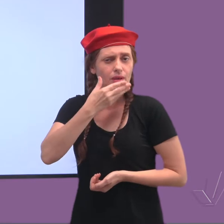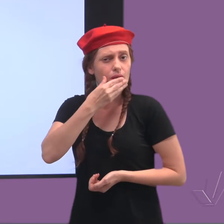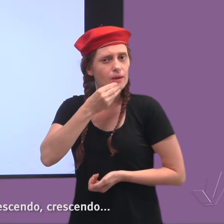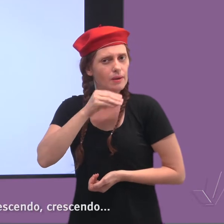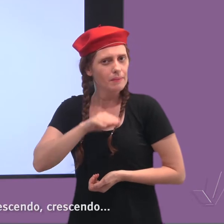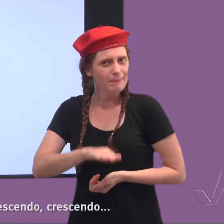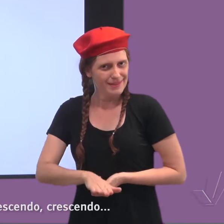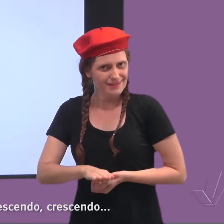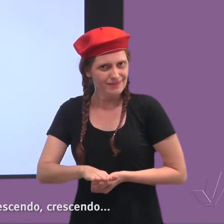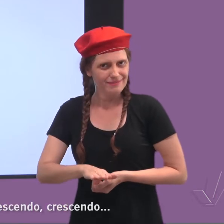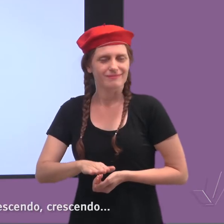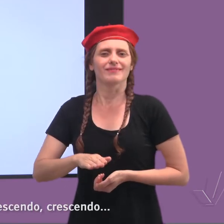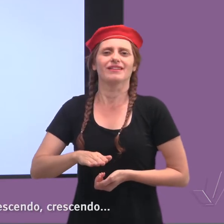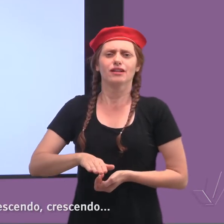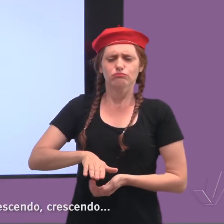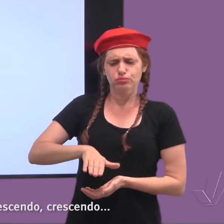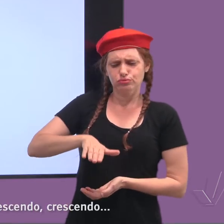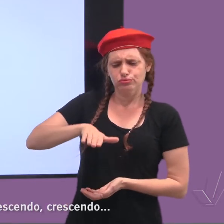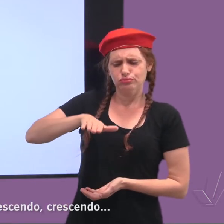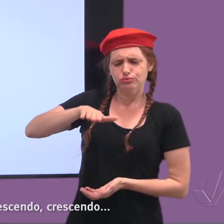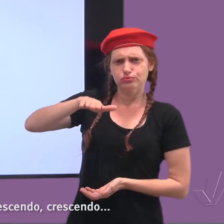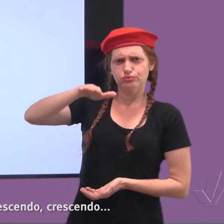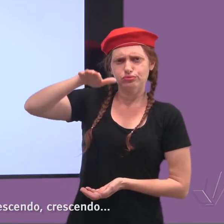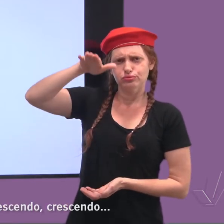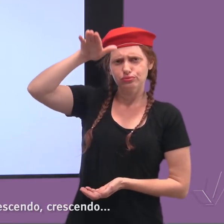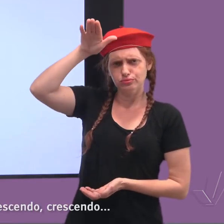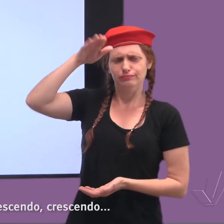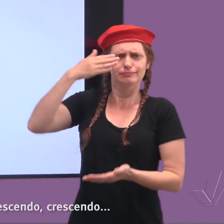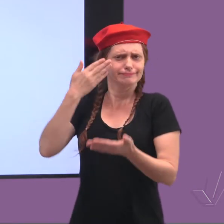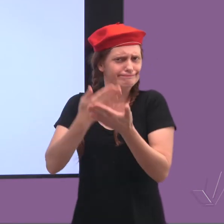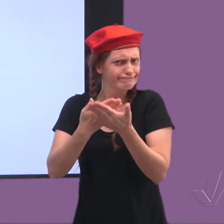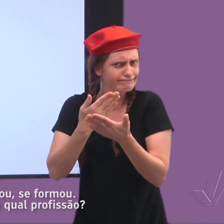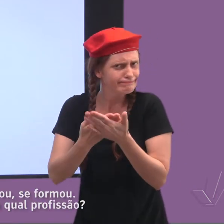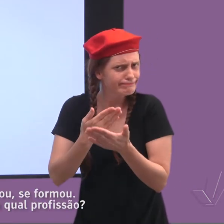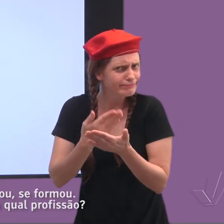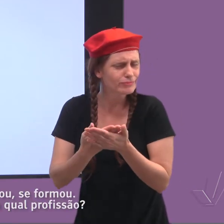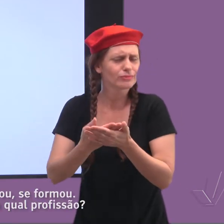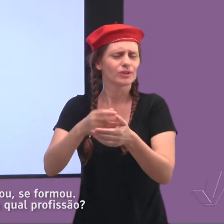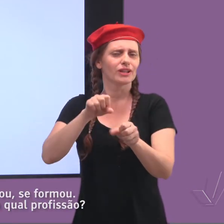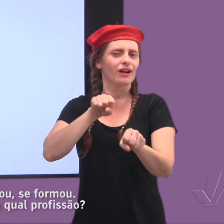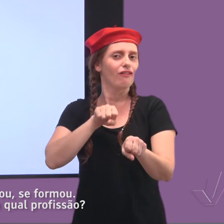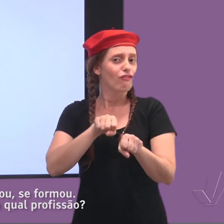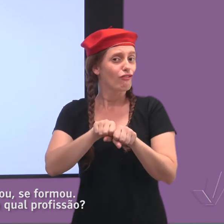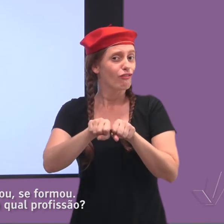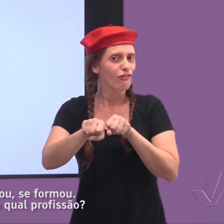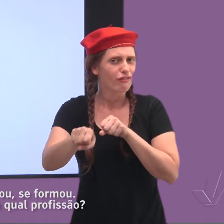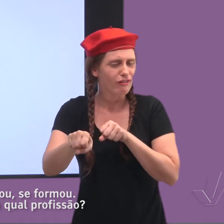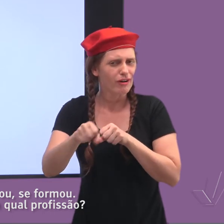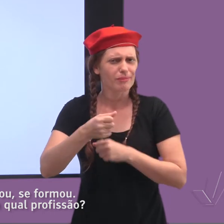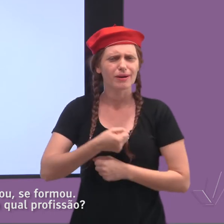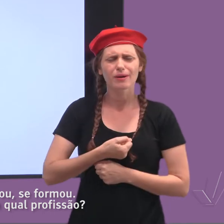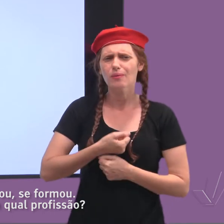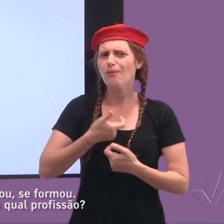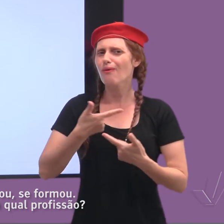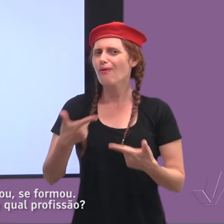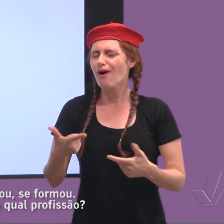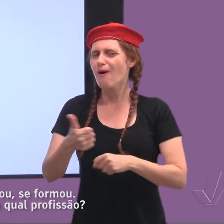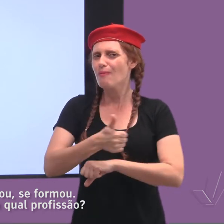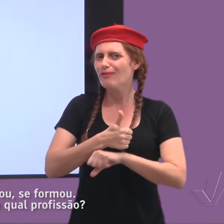O menino foi crescendo e crescendo. Ele estudou, ele se formou e sabe para qual profissão?